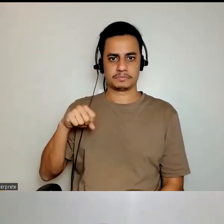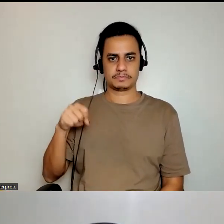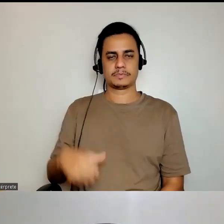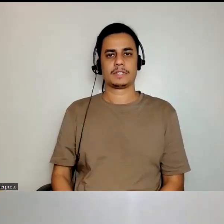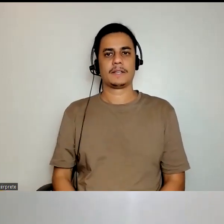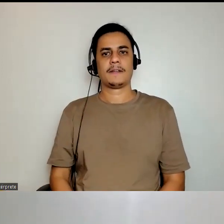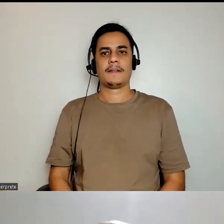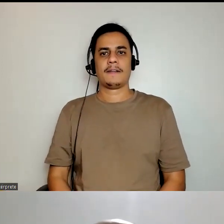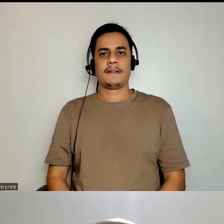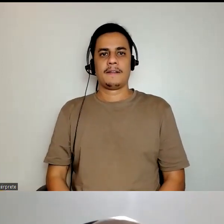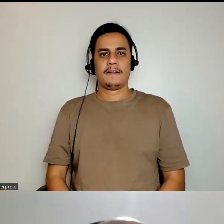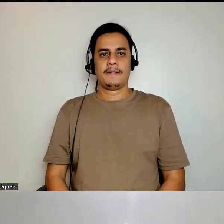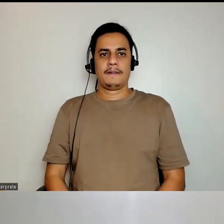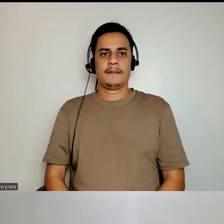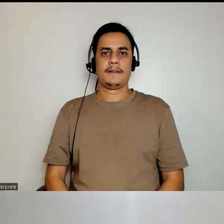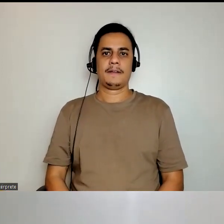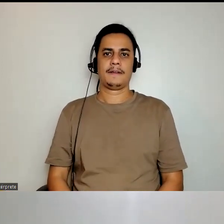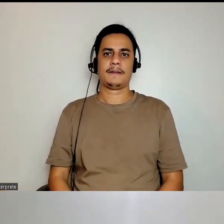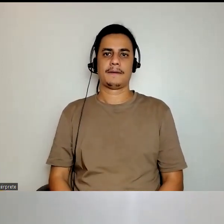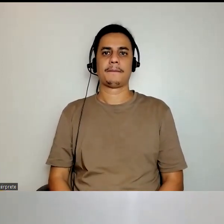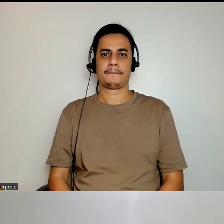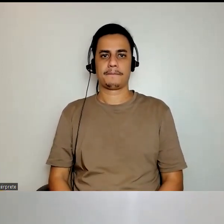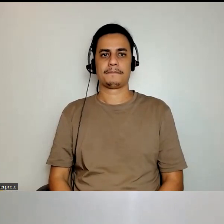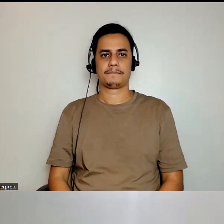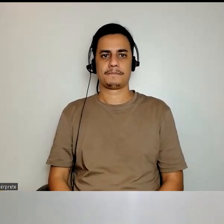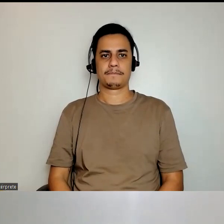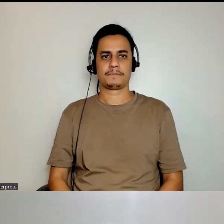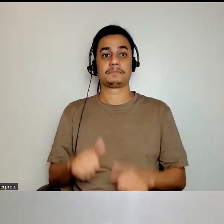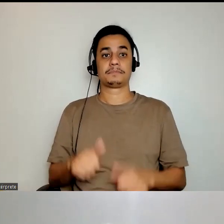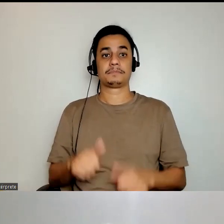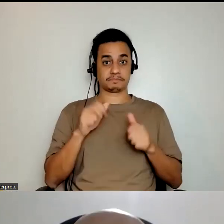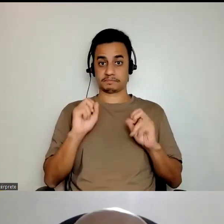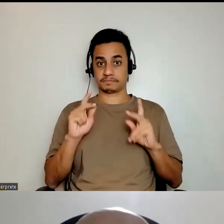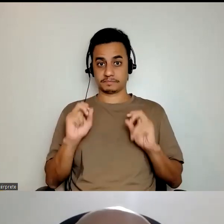Rodrigo, seu microfone está. Então, agora... Tá ok? Tá ok o som?